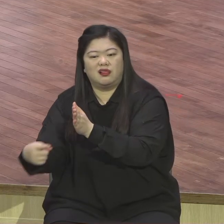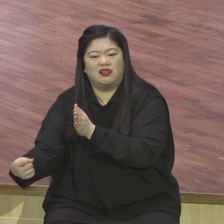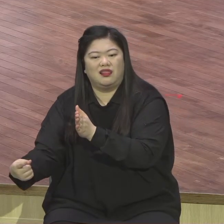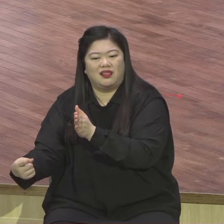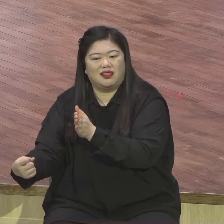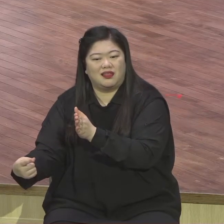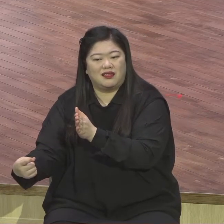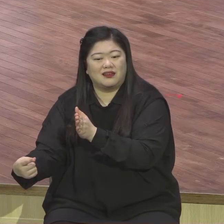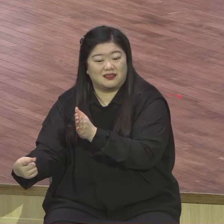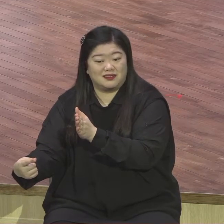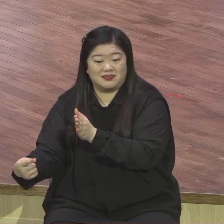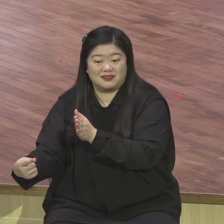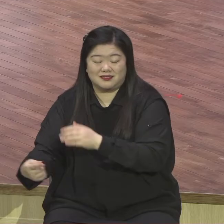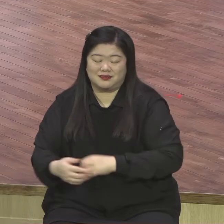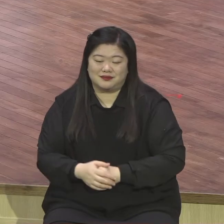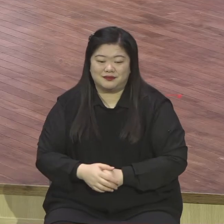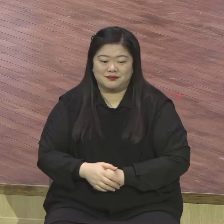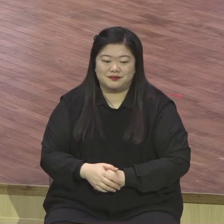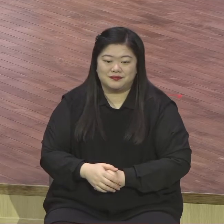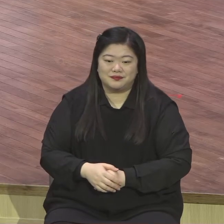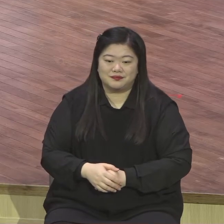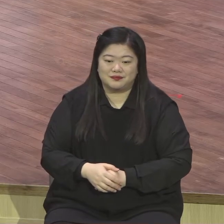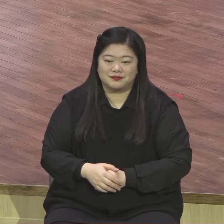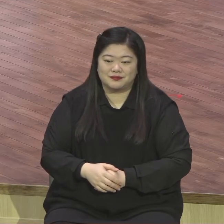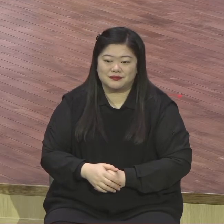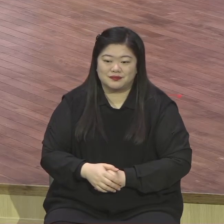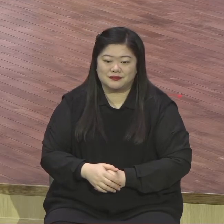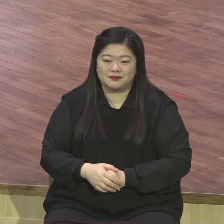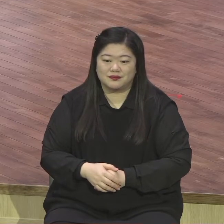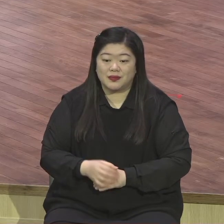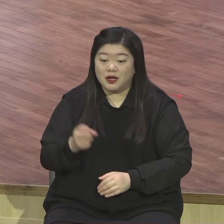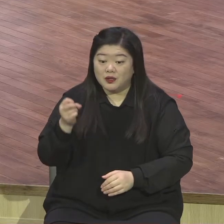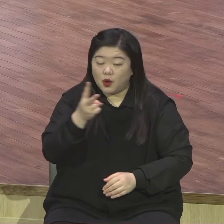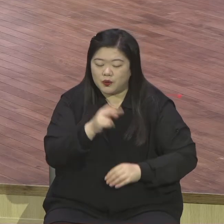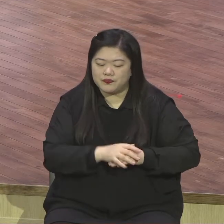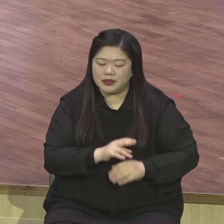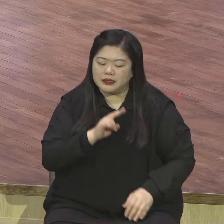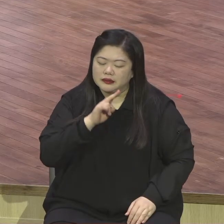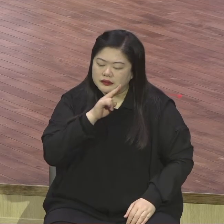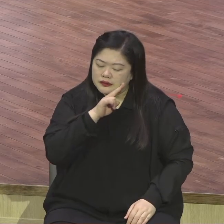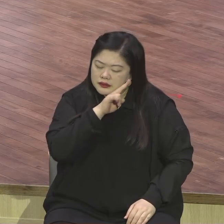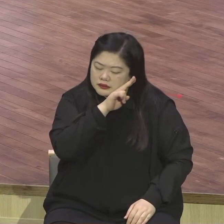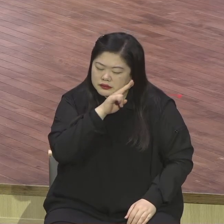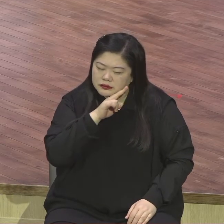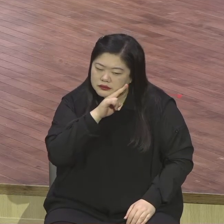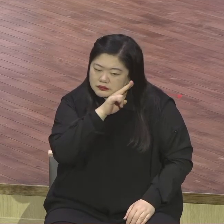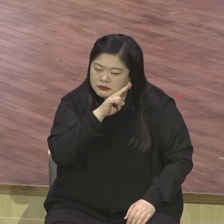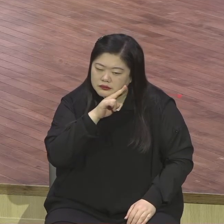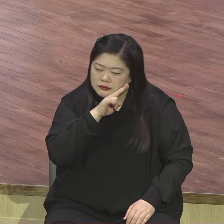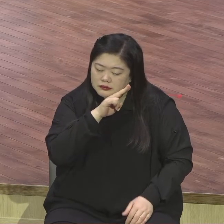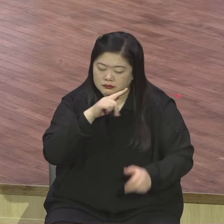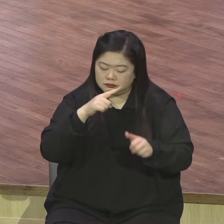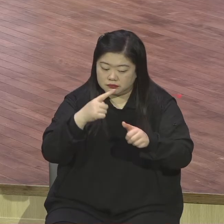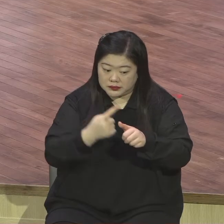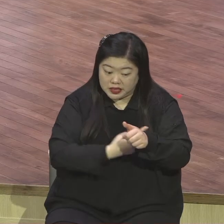특별히 의심과 직접적으로 연관되어 나타난 증상이 뭐예요 불안, 초조,